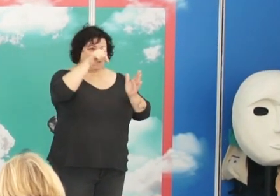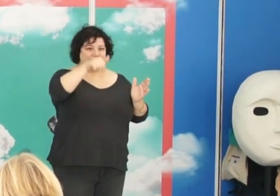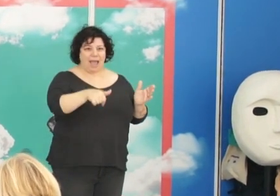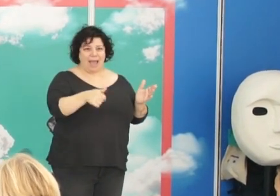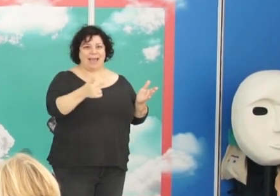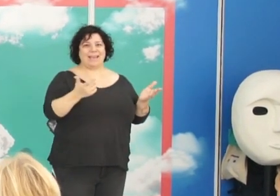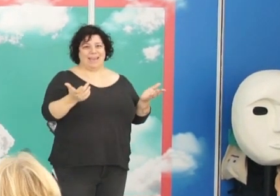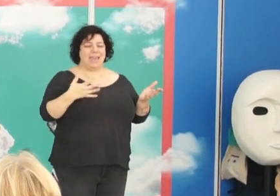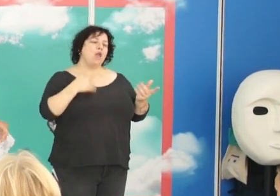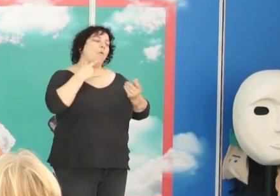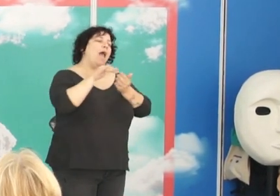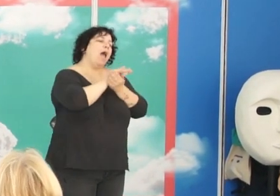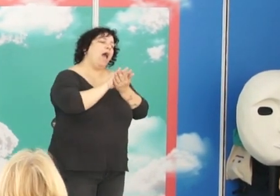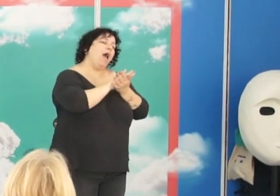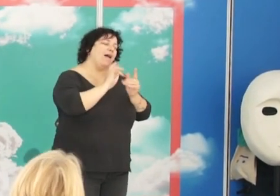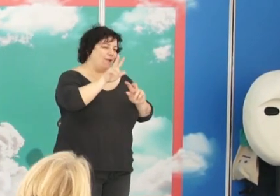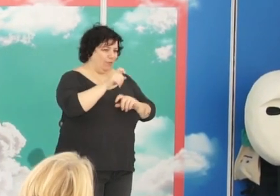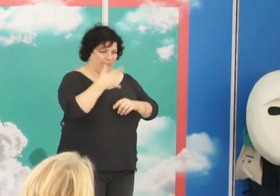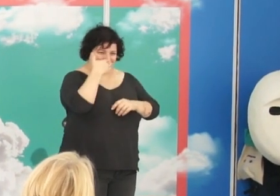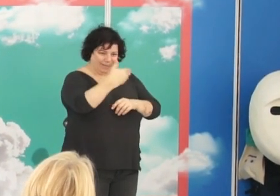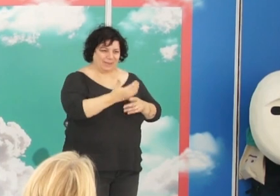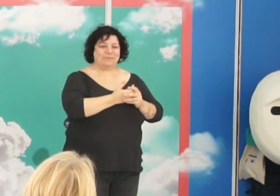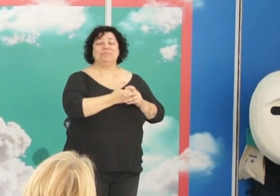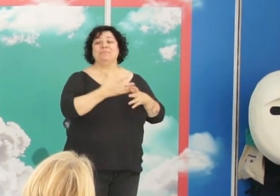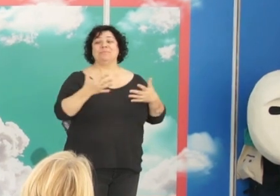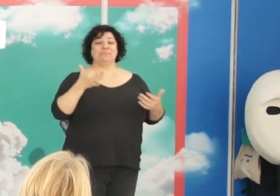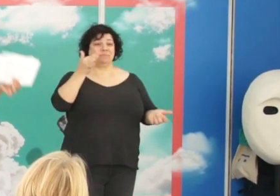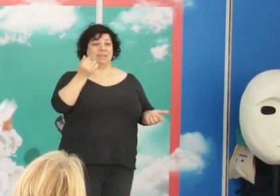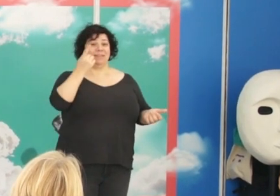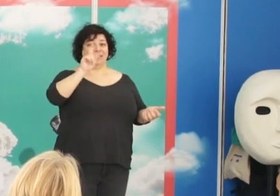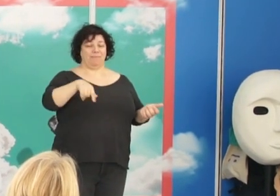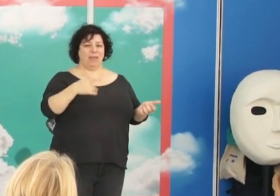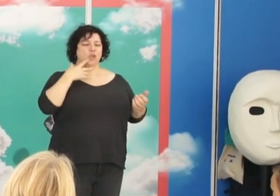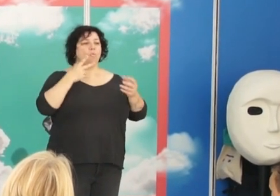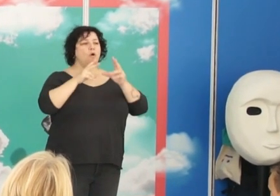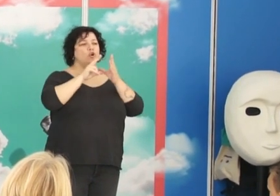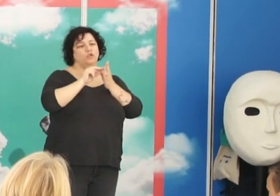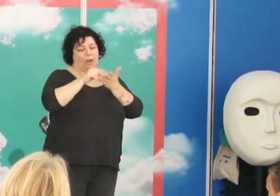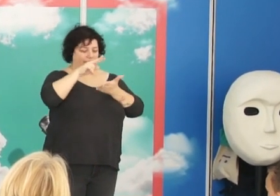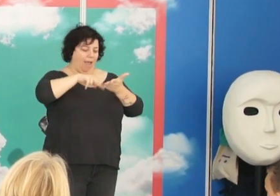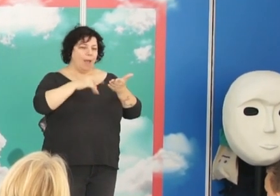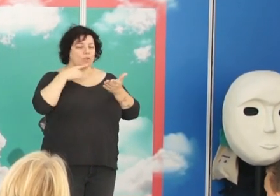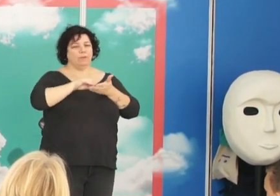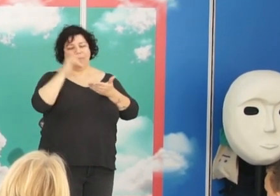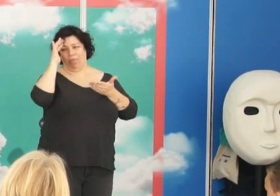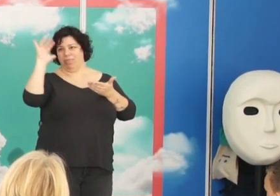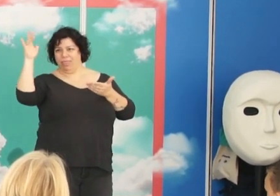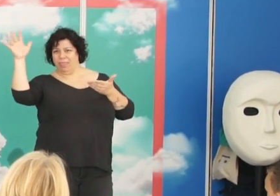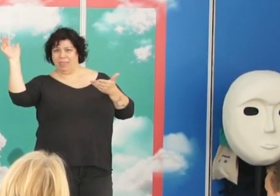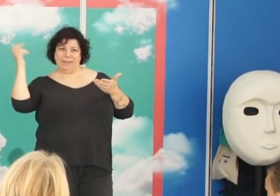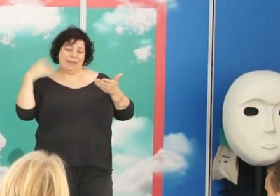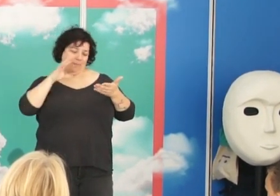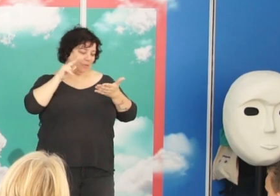y no es pelotillo, es que lo estoy diciendo sinceramente. De hecho, me traigo chuleta porque yo tengo tendencia a la dispersión, ¿vale?